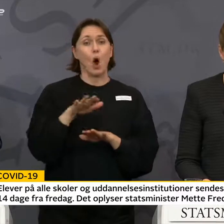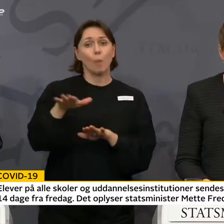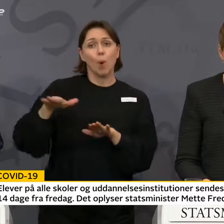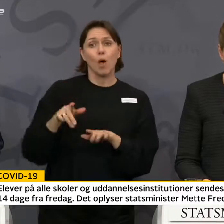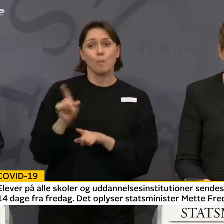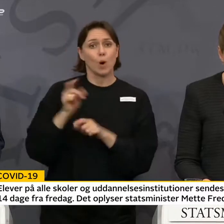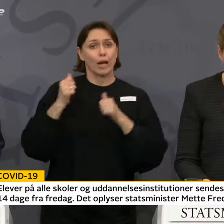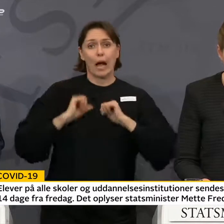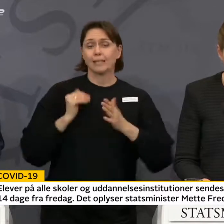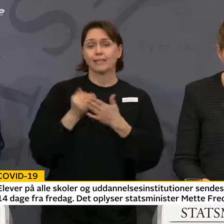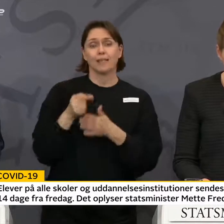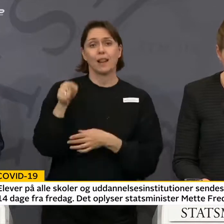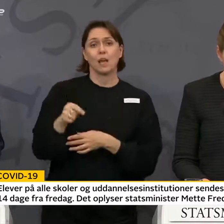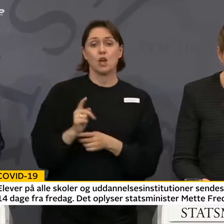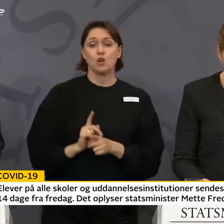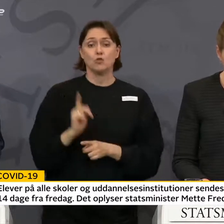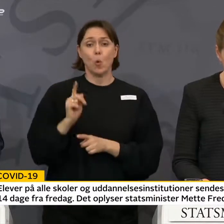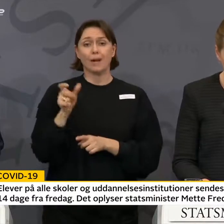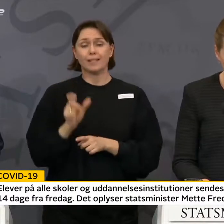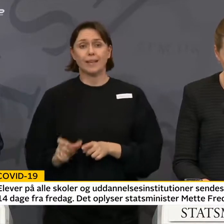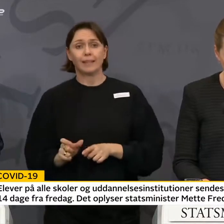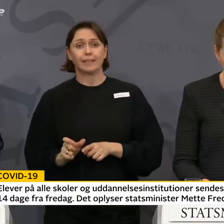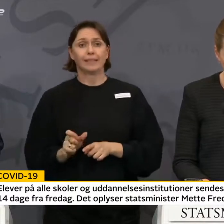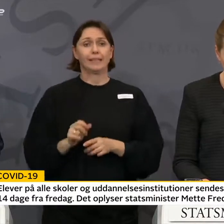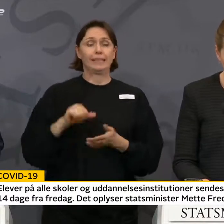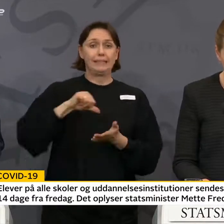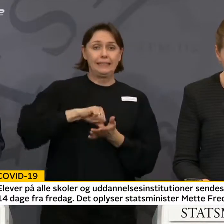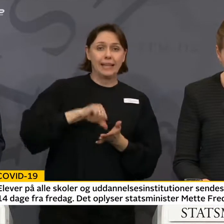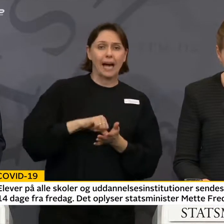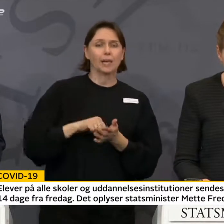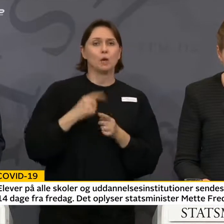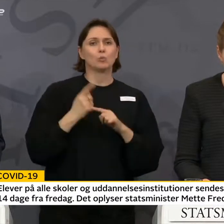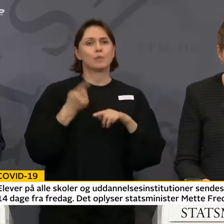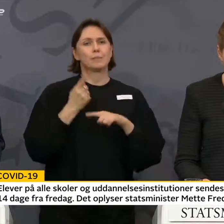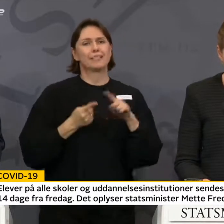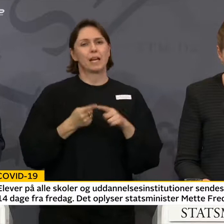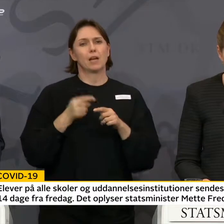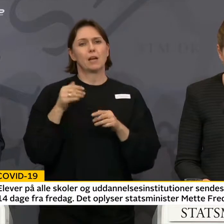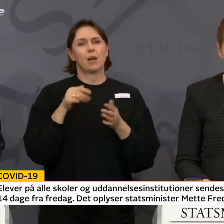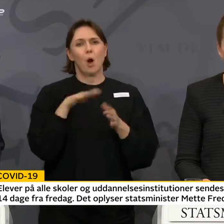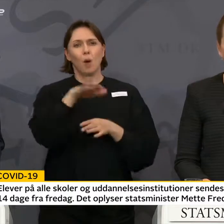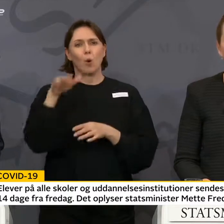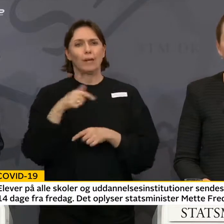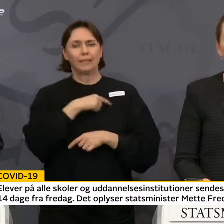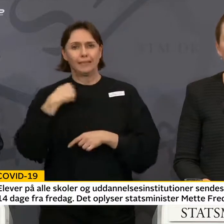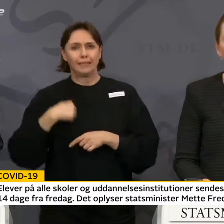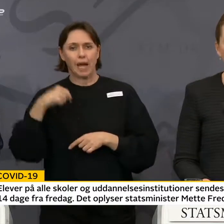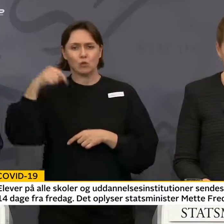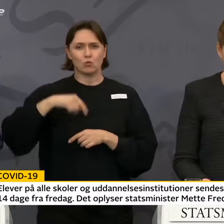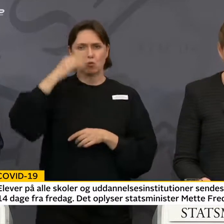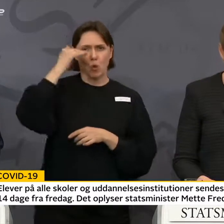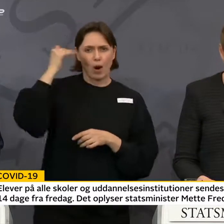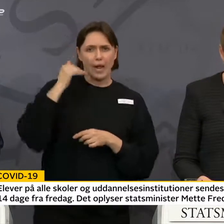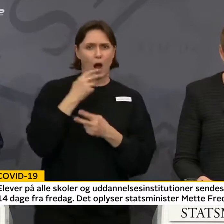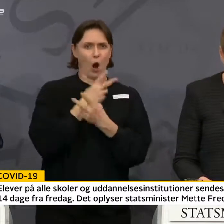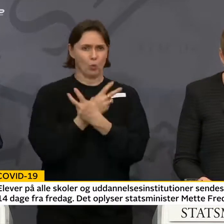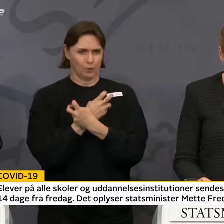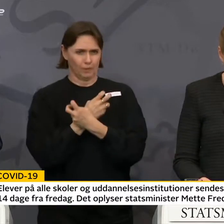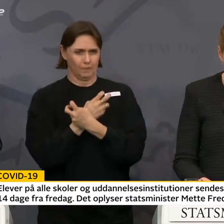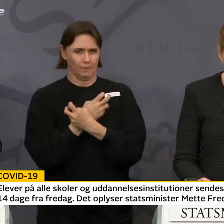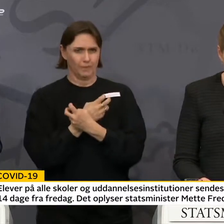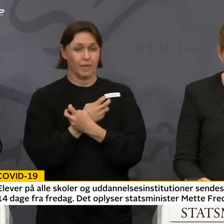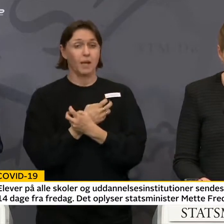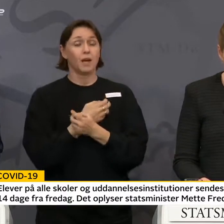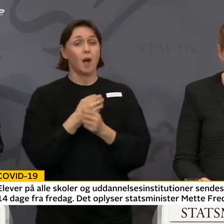rejse til. Det er Norditalien, Iran samt en række specifikke områder i Kina, Sydkorea og Østrig. Nu bliver en